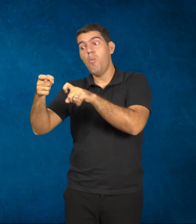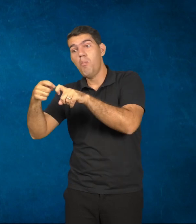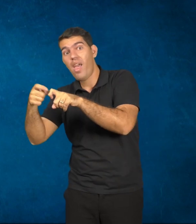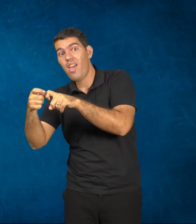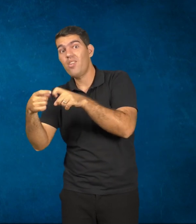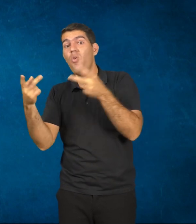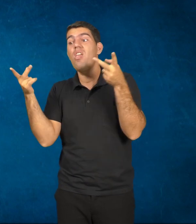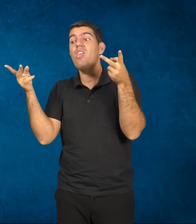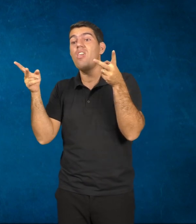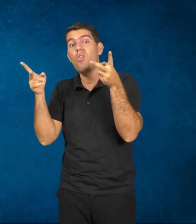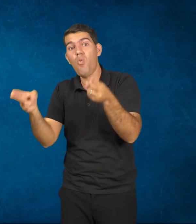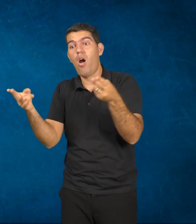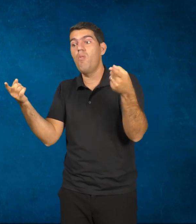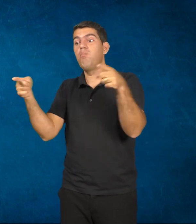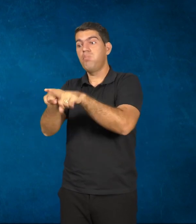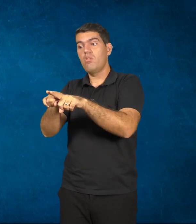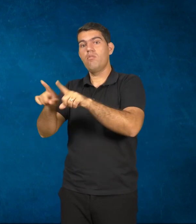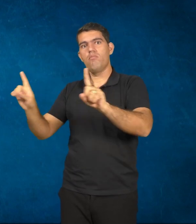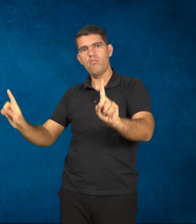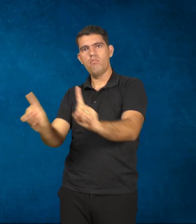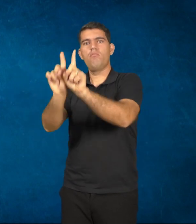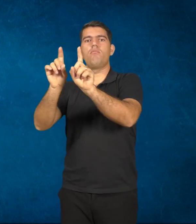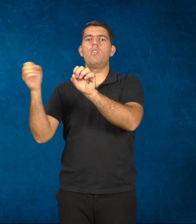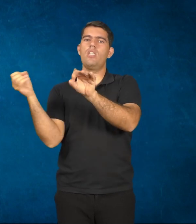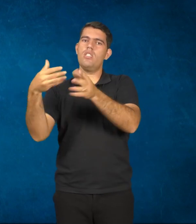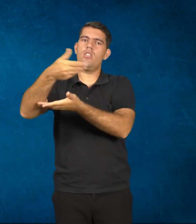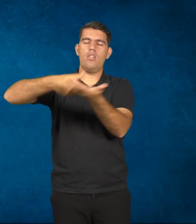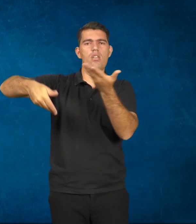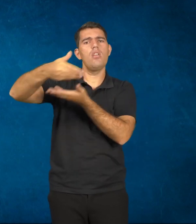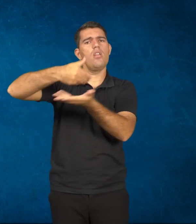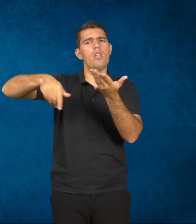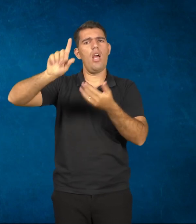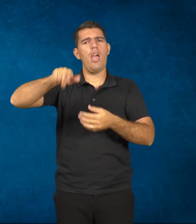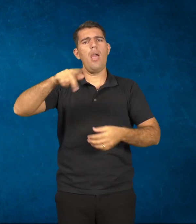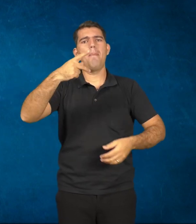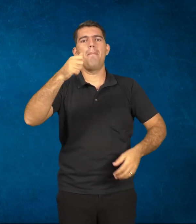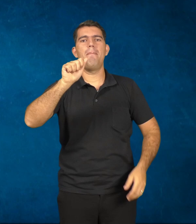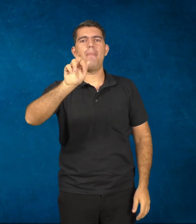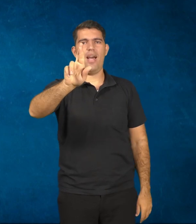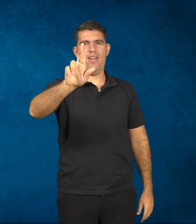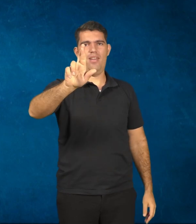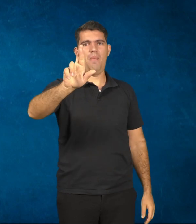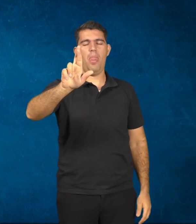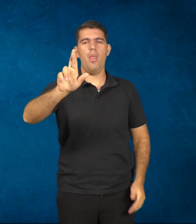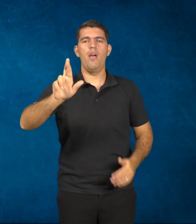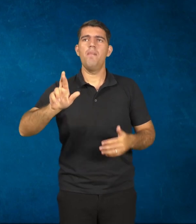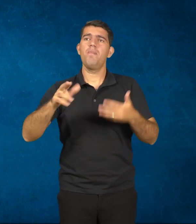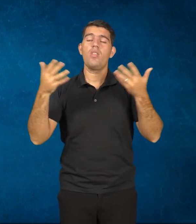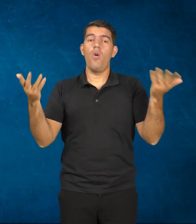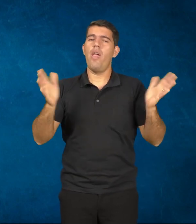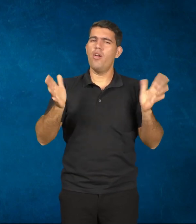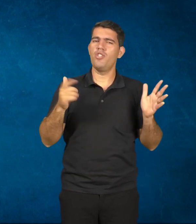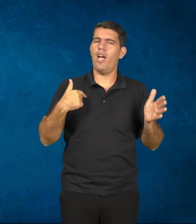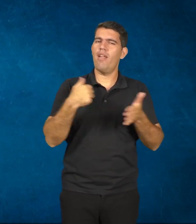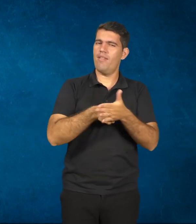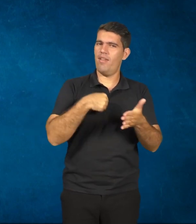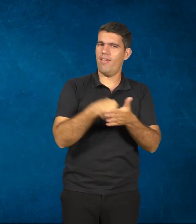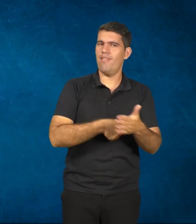pares. Uma das coisas que eu tenho advogado é que essa capacitação seja